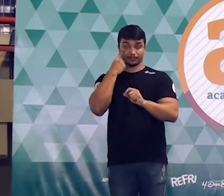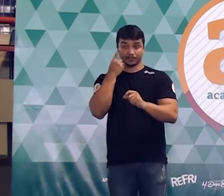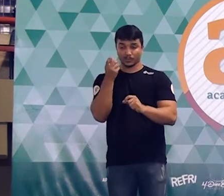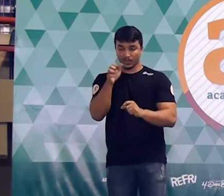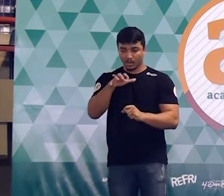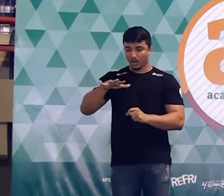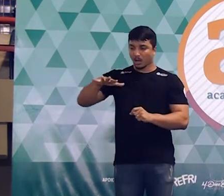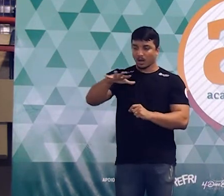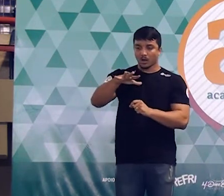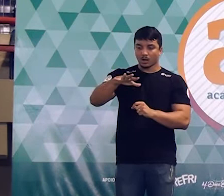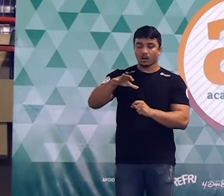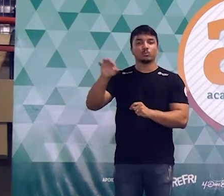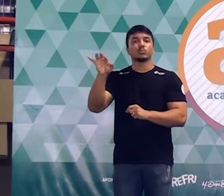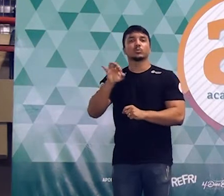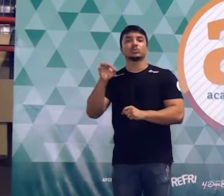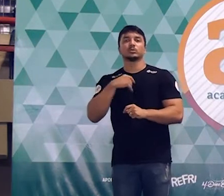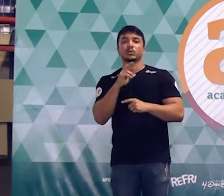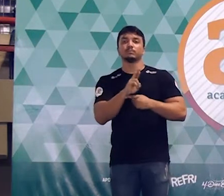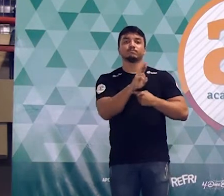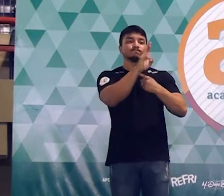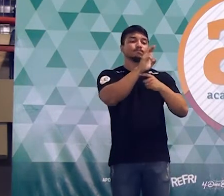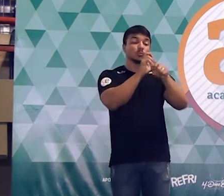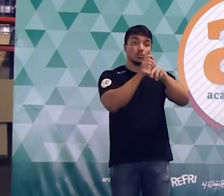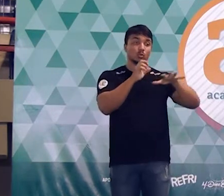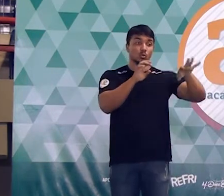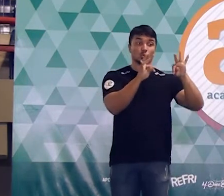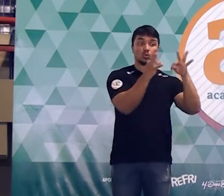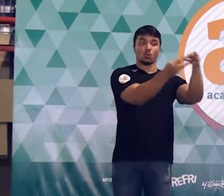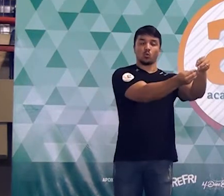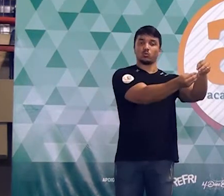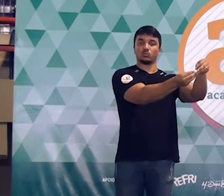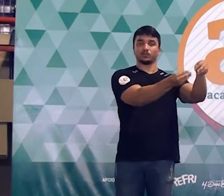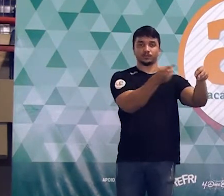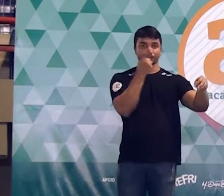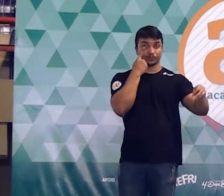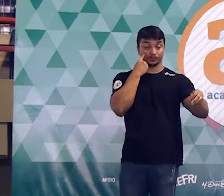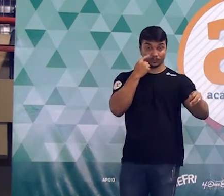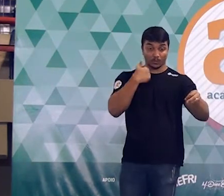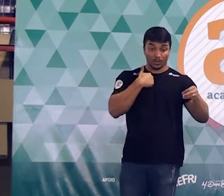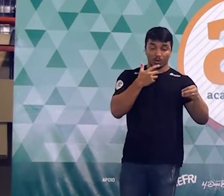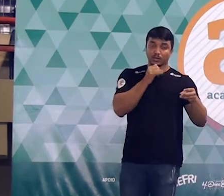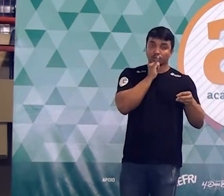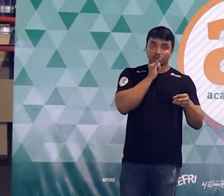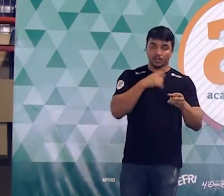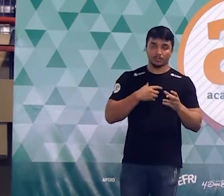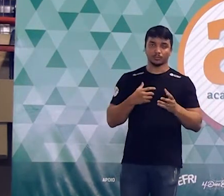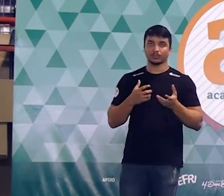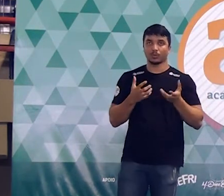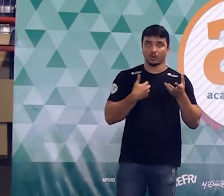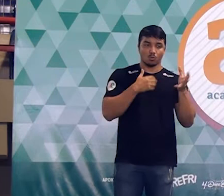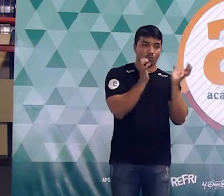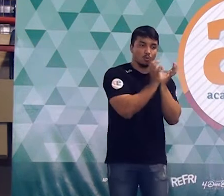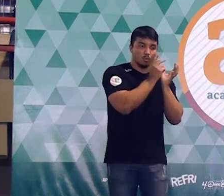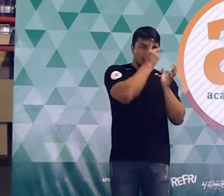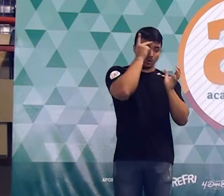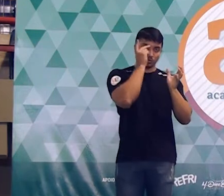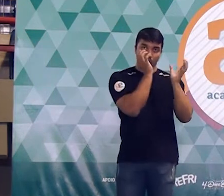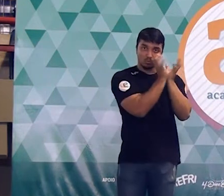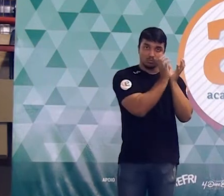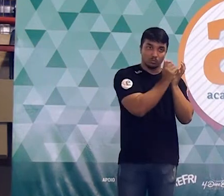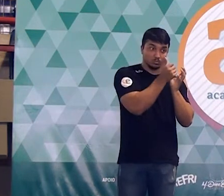aquela parte representa do todo. Se eu disser assim, eu tenho um grupo de 100 pessoas.